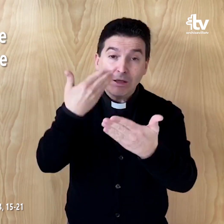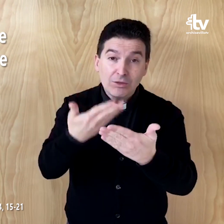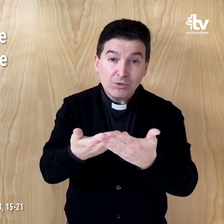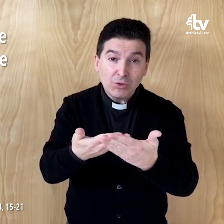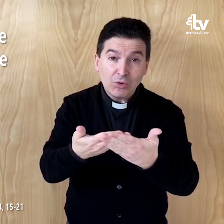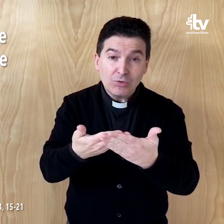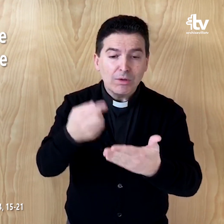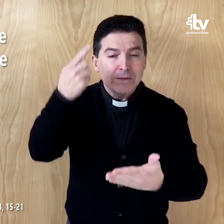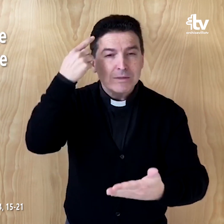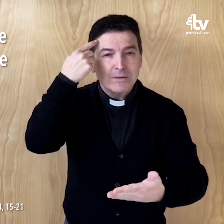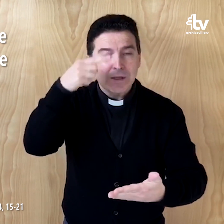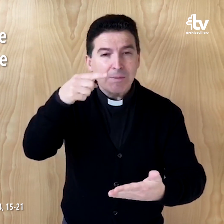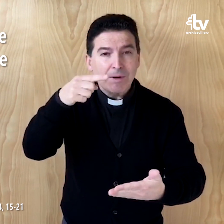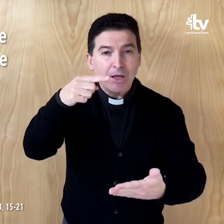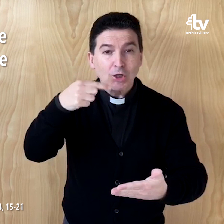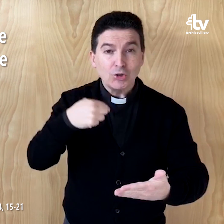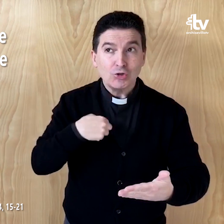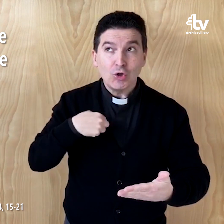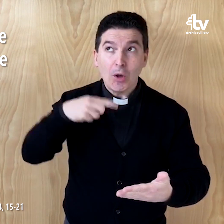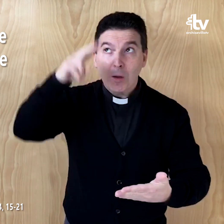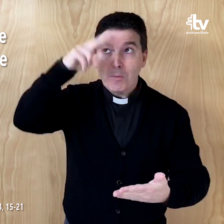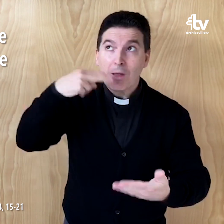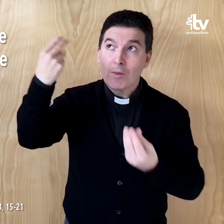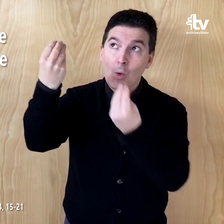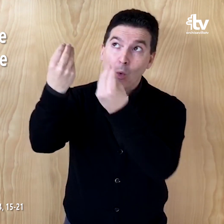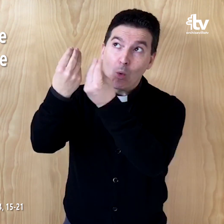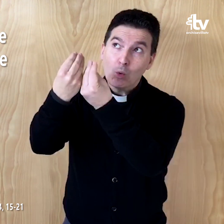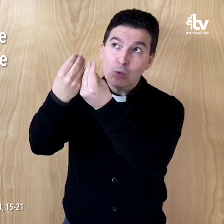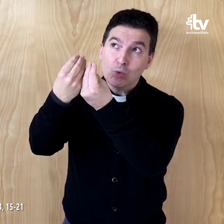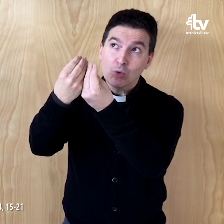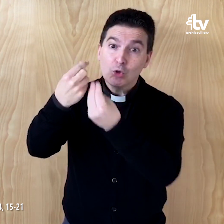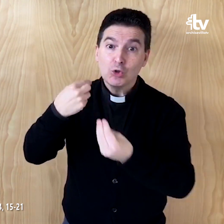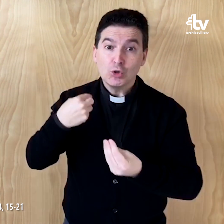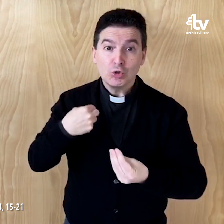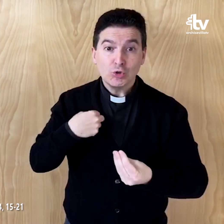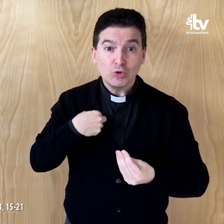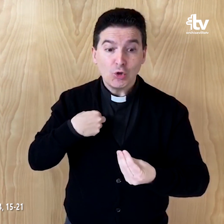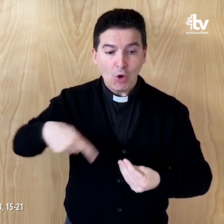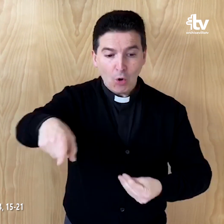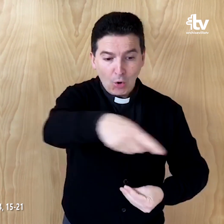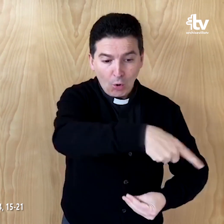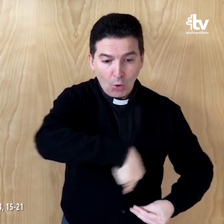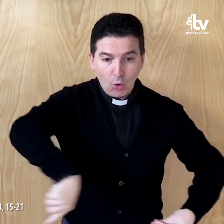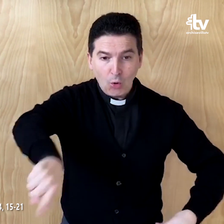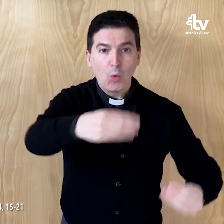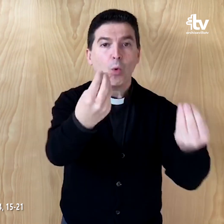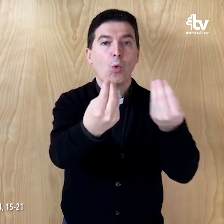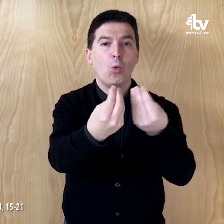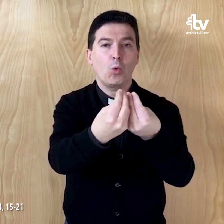Entonces sabréis que yo estoy en mi Padre y vosotros en mí y yo en vosotros